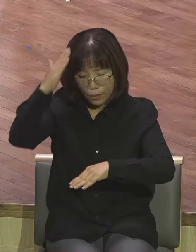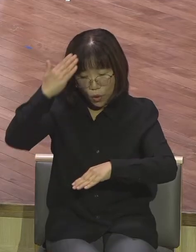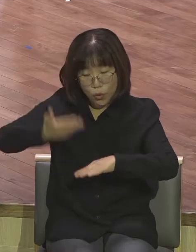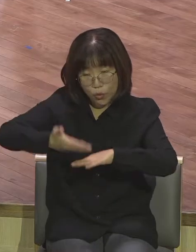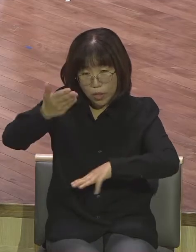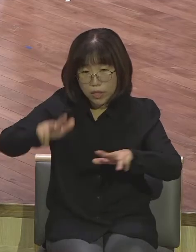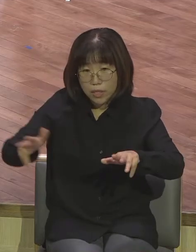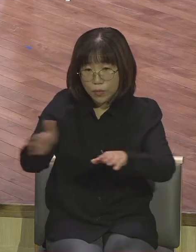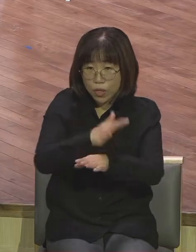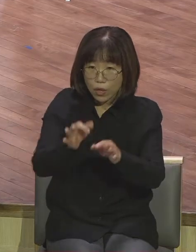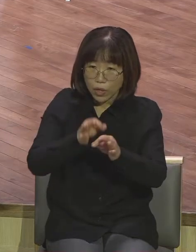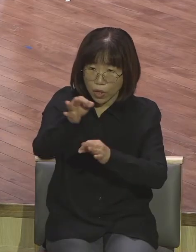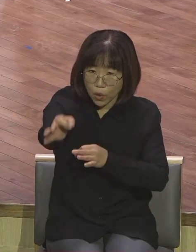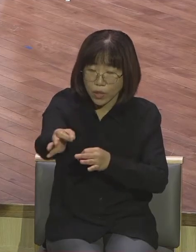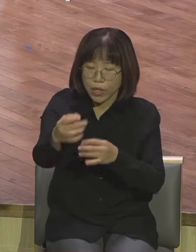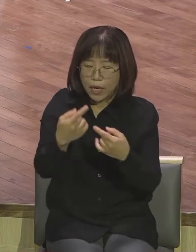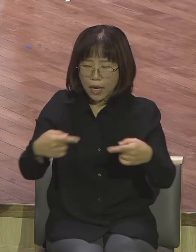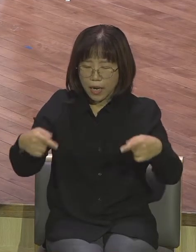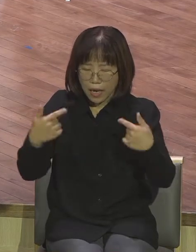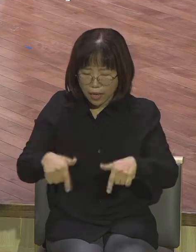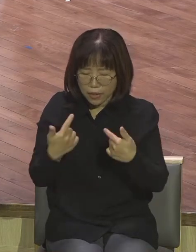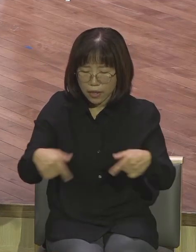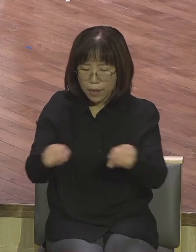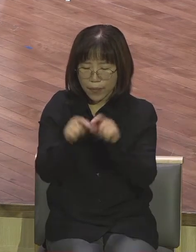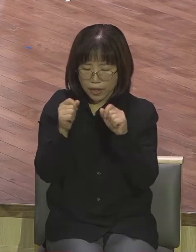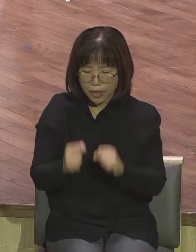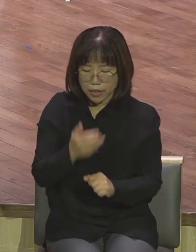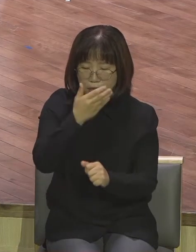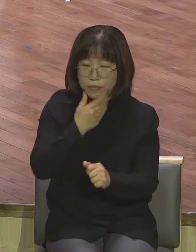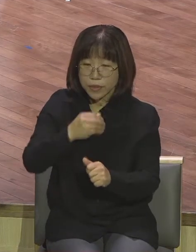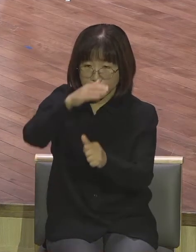항상 함께 계실지어다 아멘